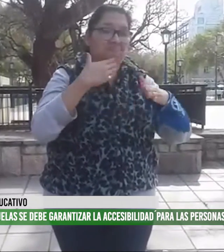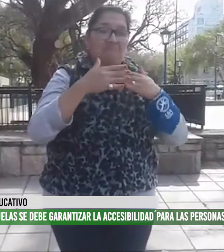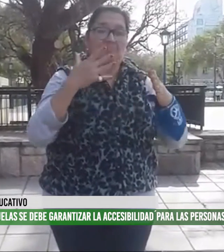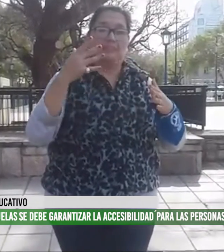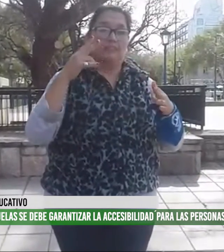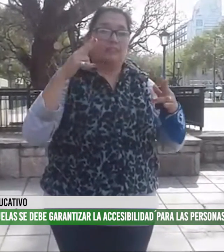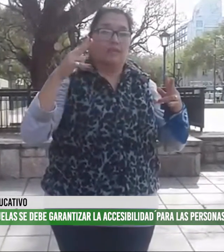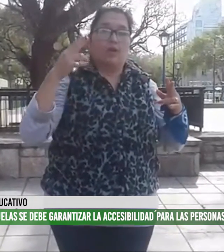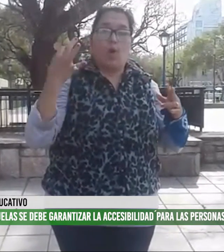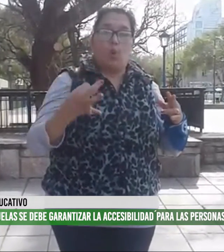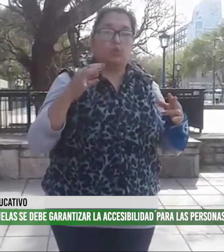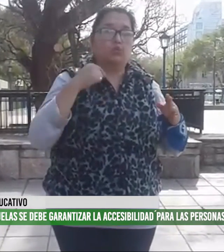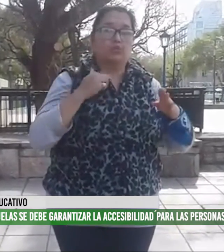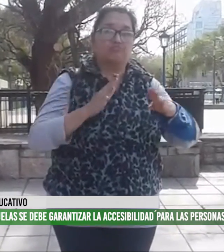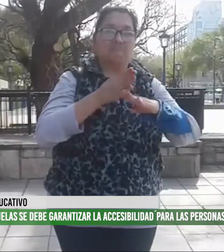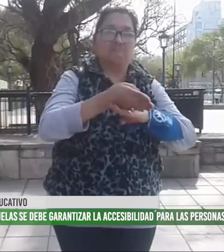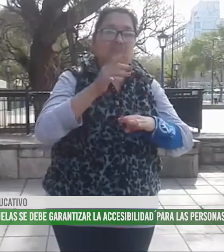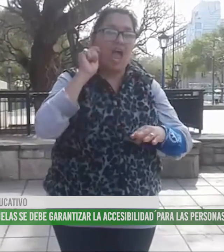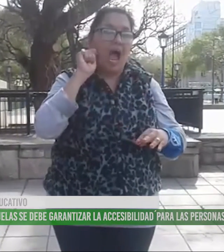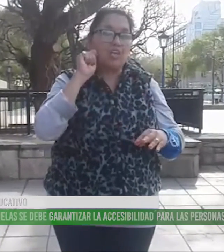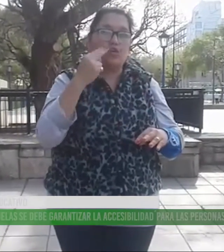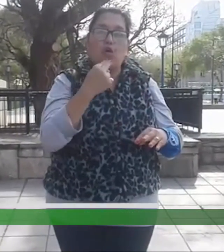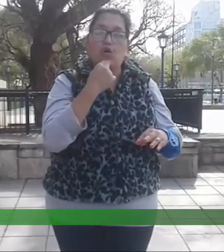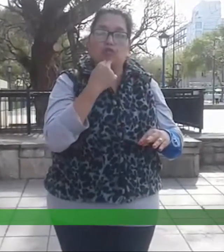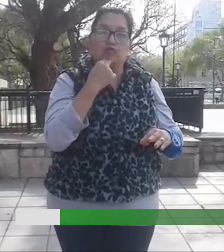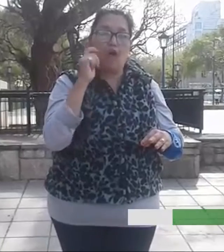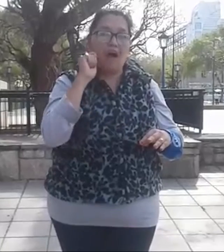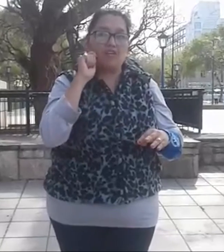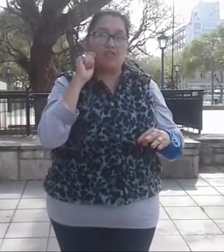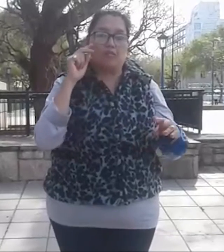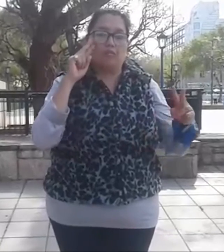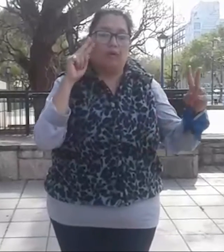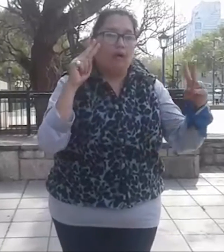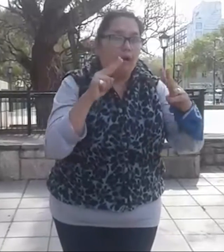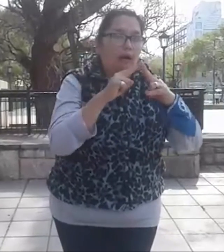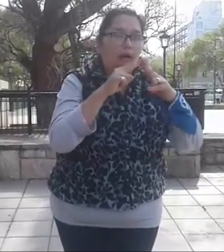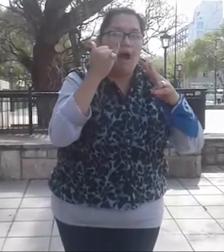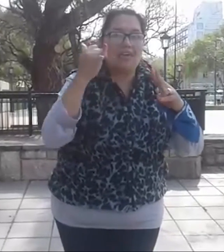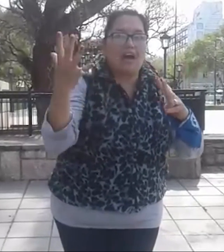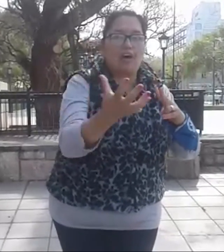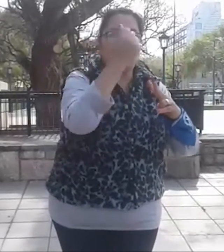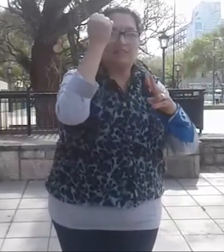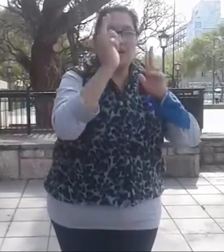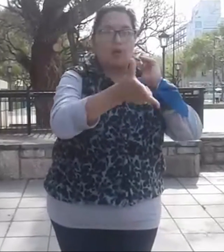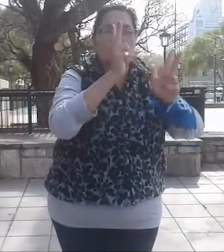Pasó un tiempo, y a mis once años, recién ahí, pude